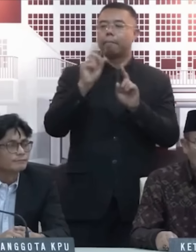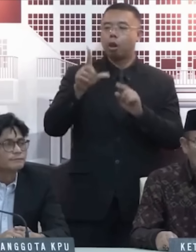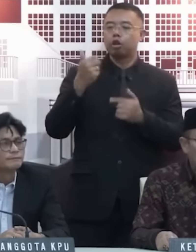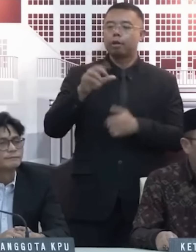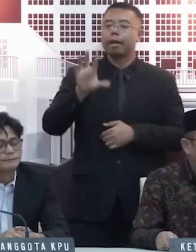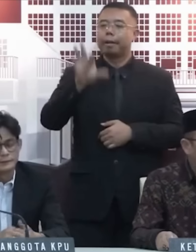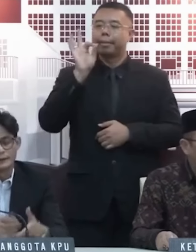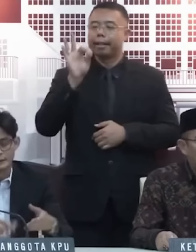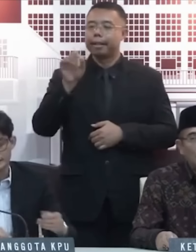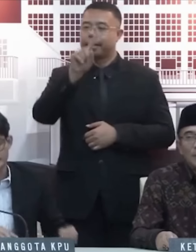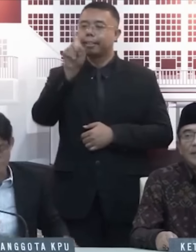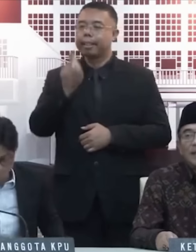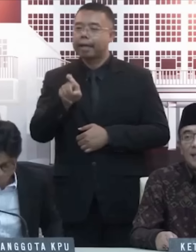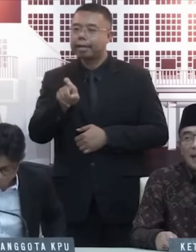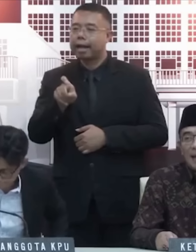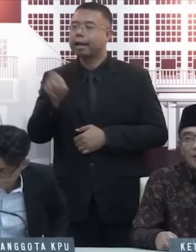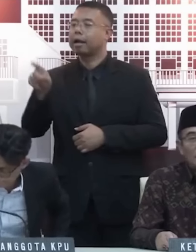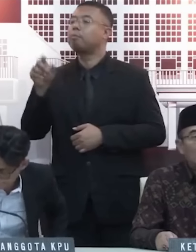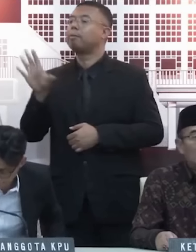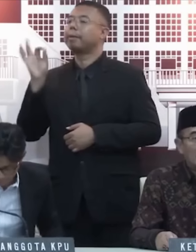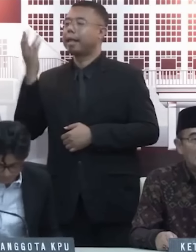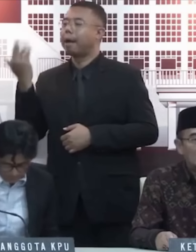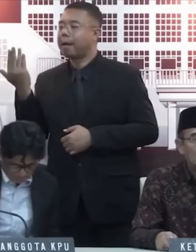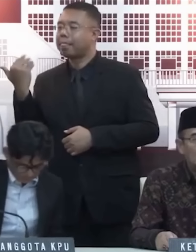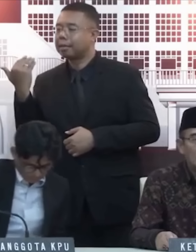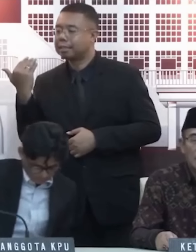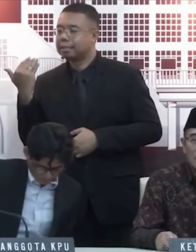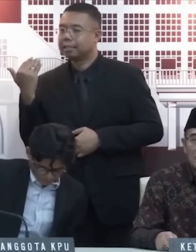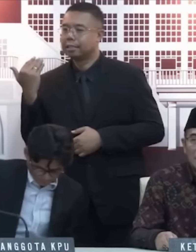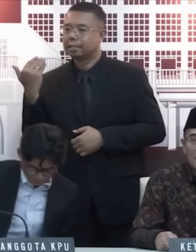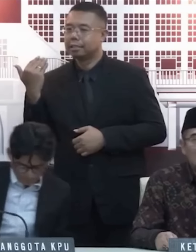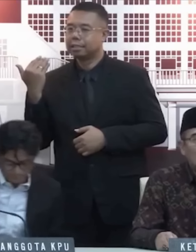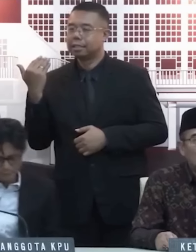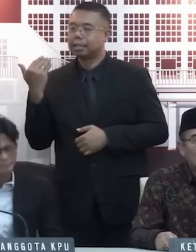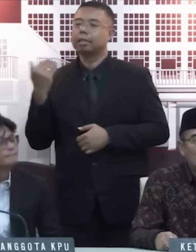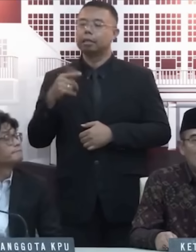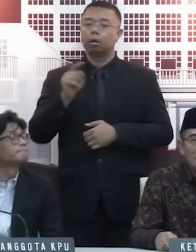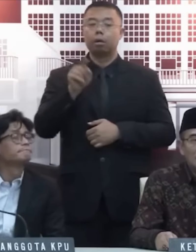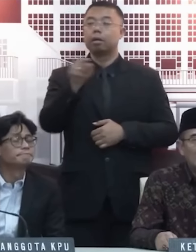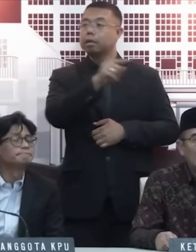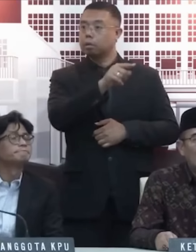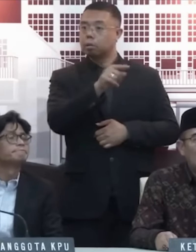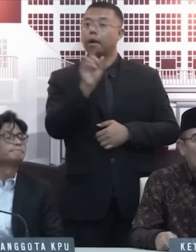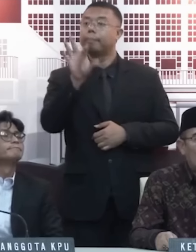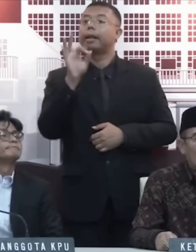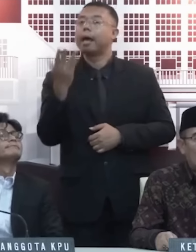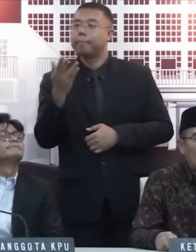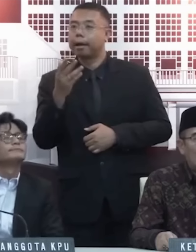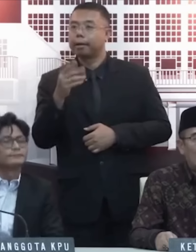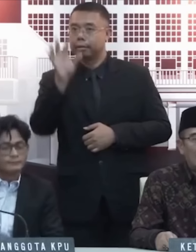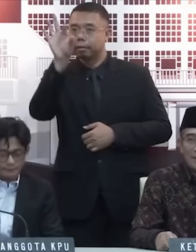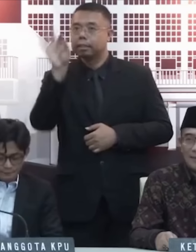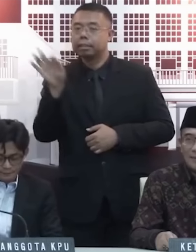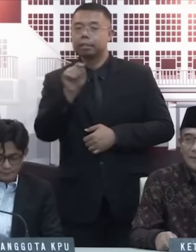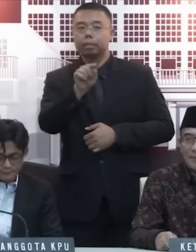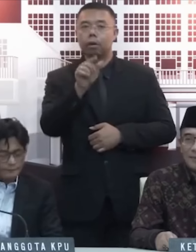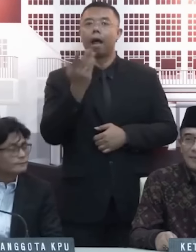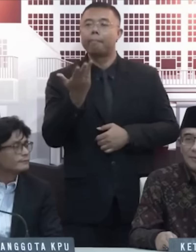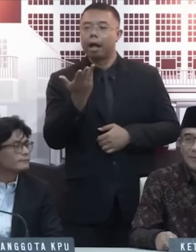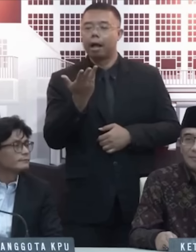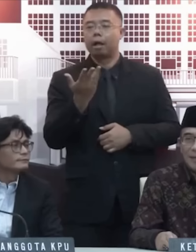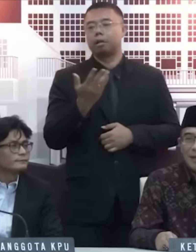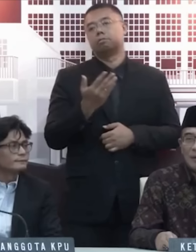milih, ya, kemudian ditanya oleh periset itu, Mas Vito, milih apa? Itu.